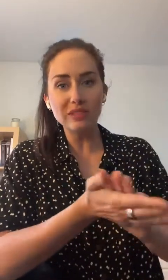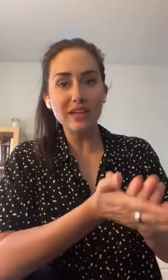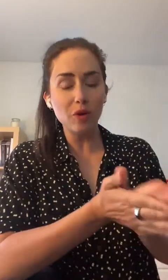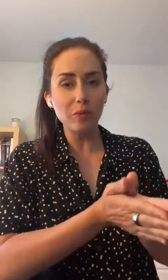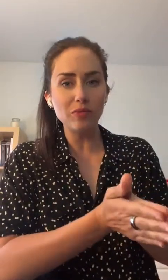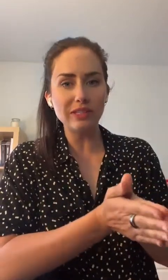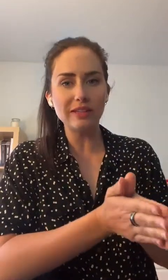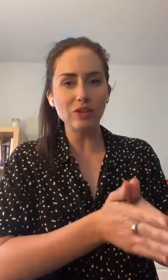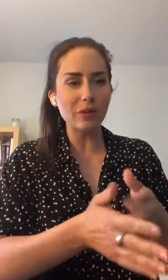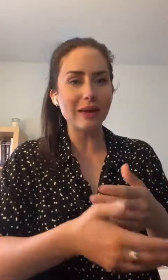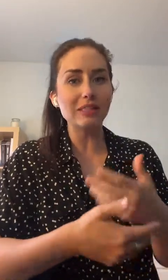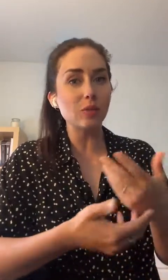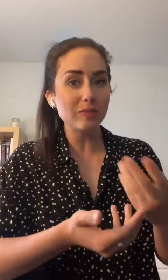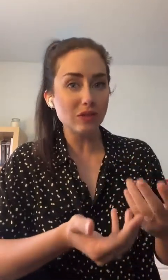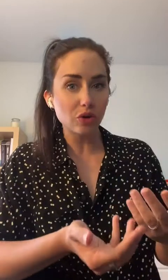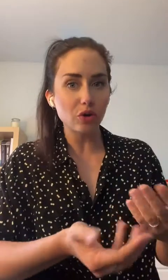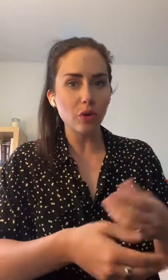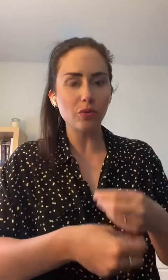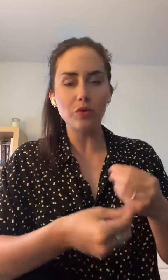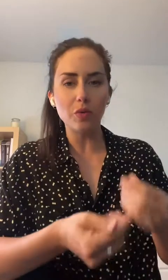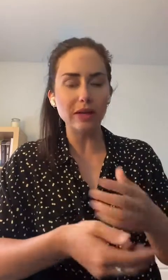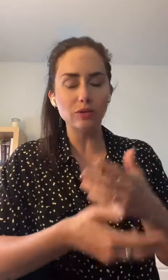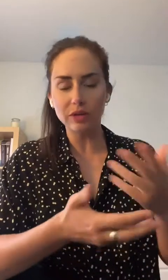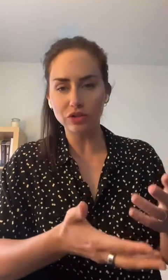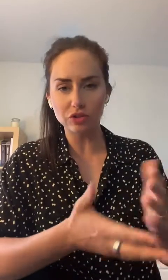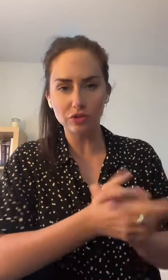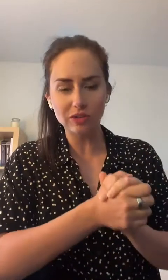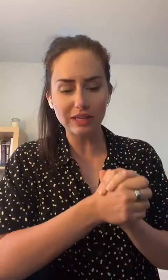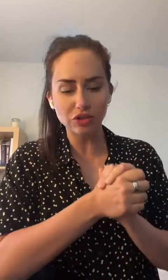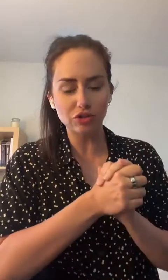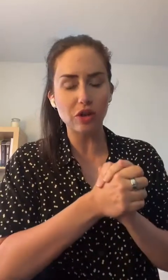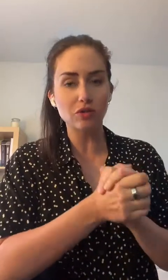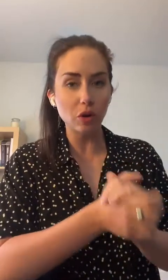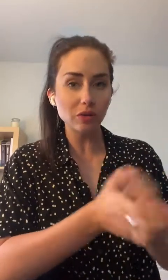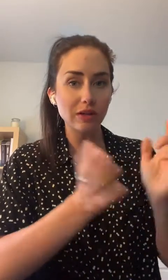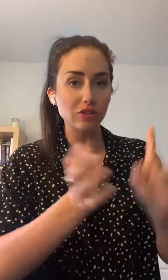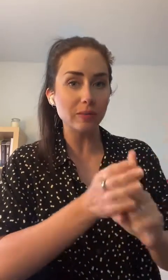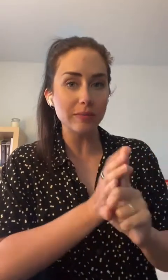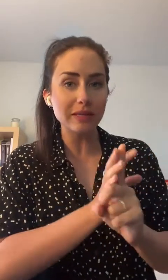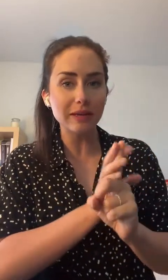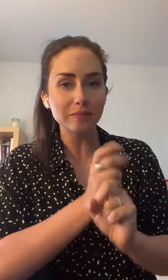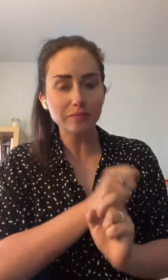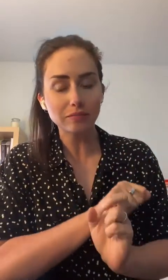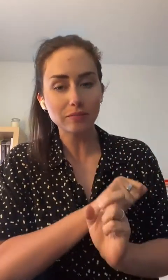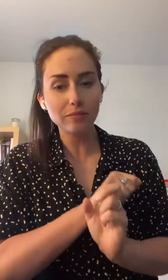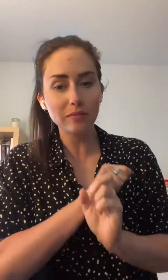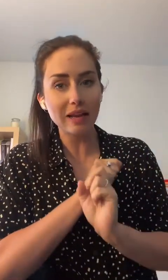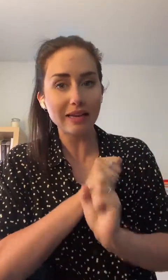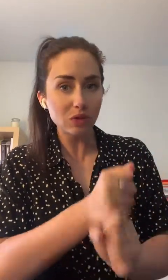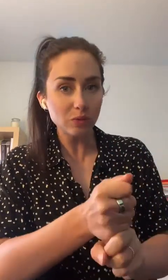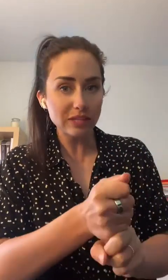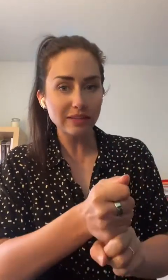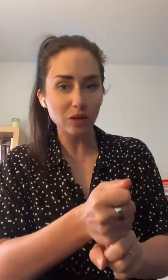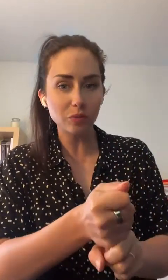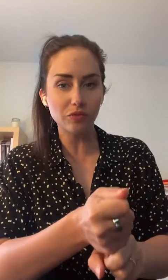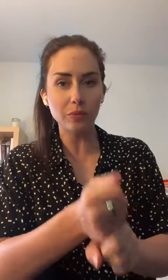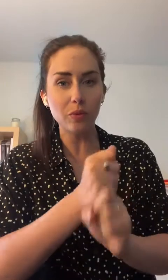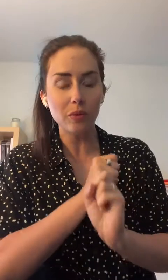aussi un peu plus irritantes qu'à par exemple un petit coton ou une ouate ou quelque chose du genre. Donc, dans un premier temps, elles sont plus irritantes pour votre peau,